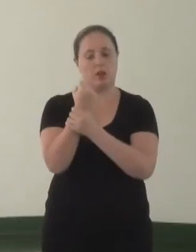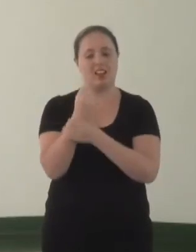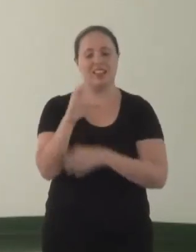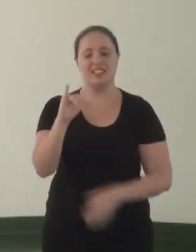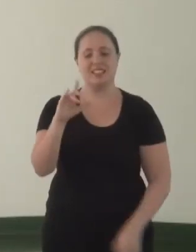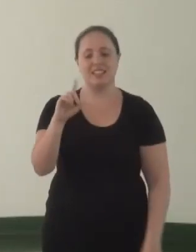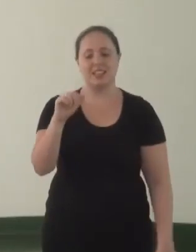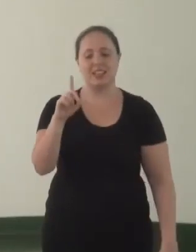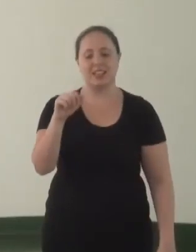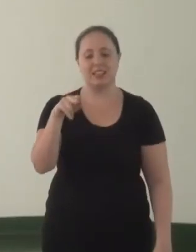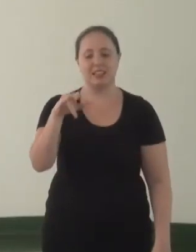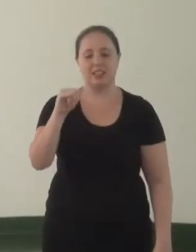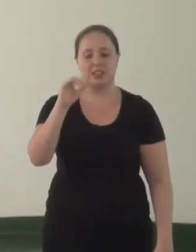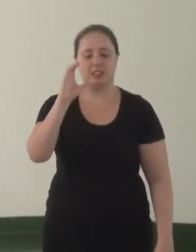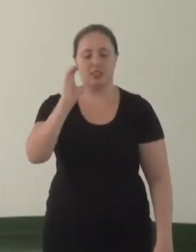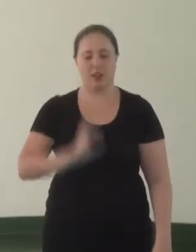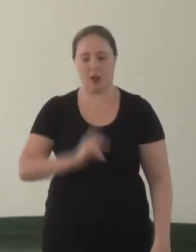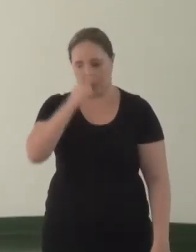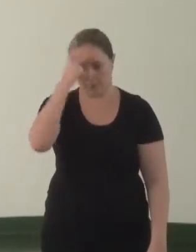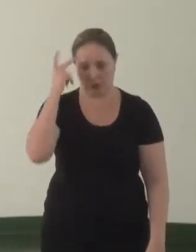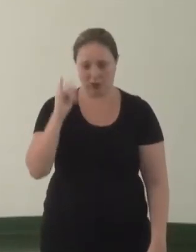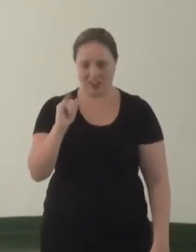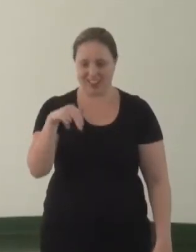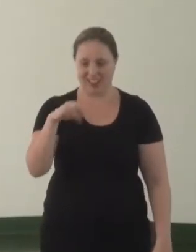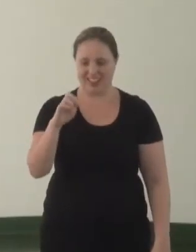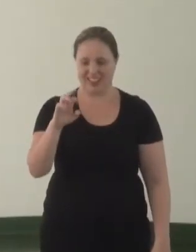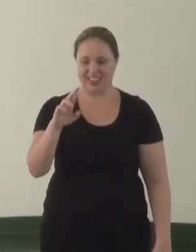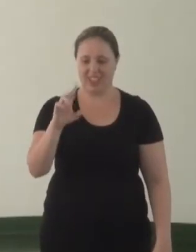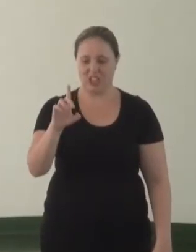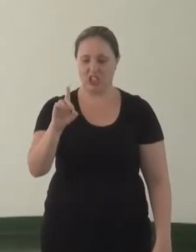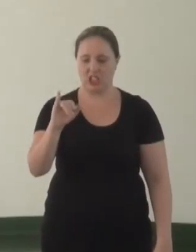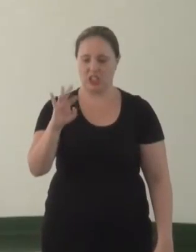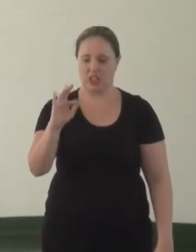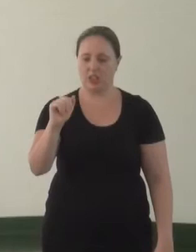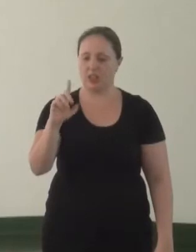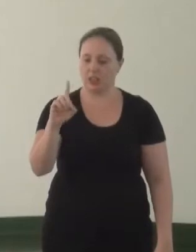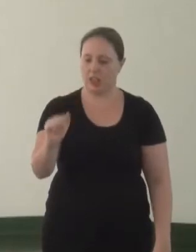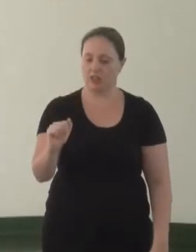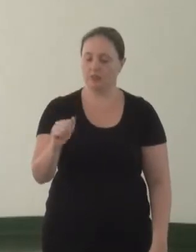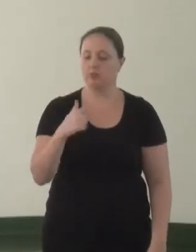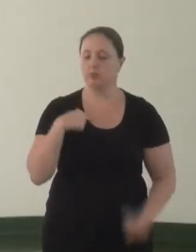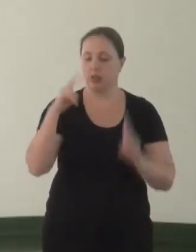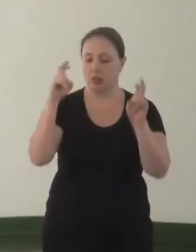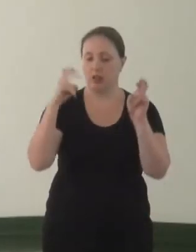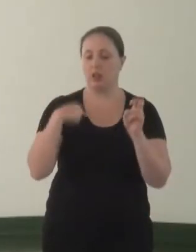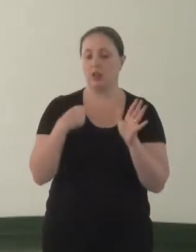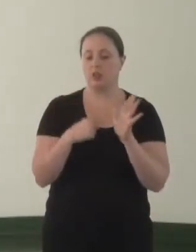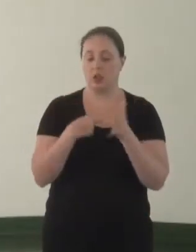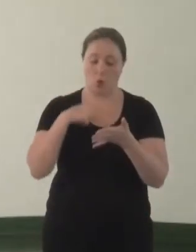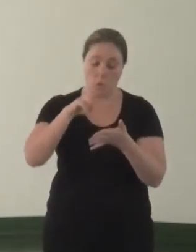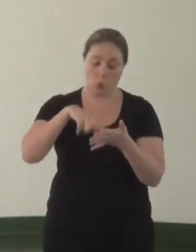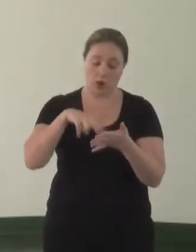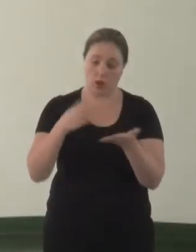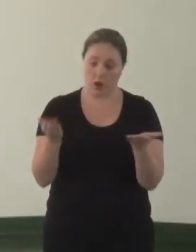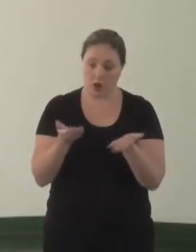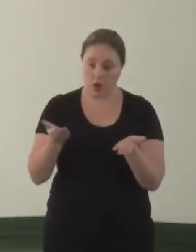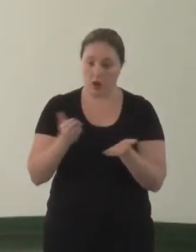cidadania às pessoas interditadas. Bom, com relação às pessoas interditadas, Eu dei uma lida agora, né?